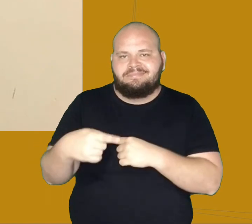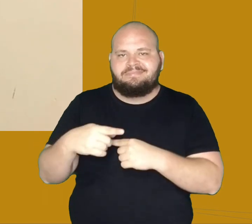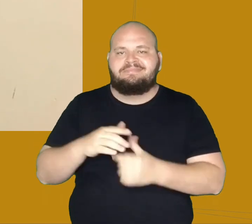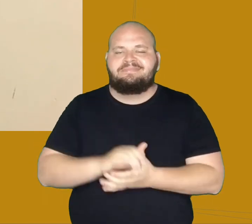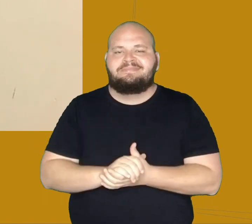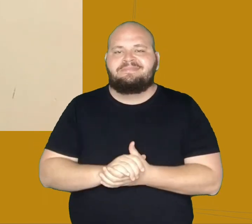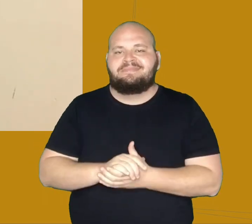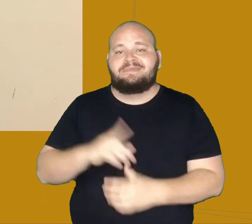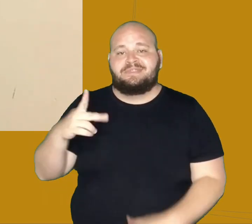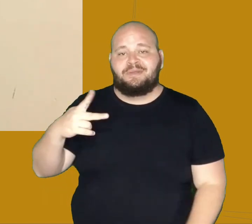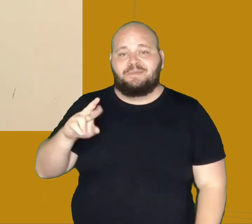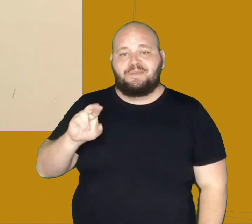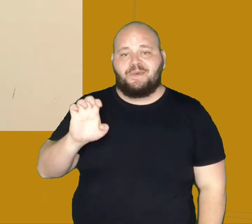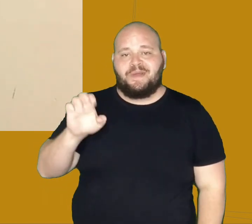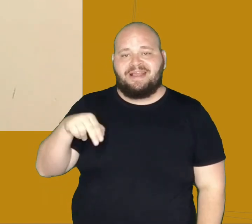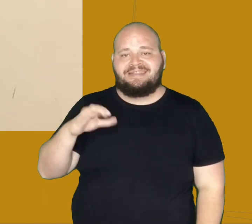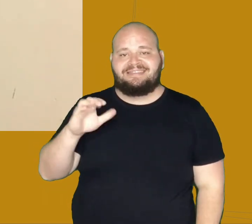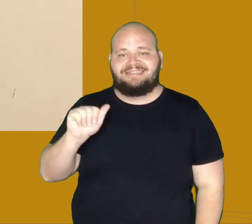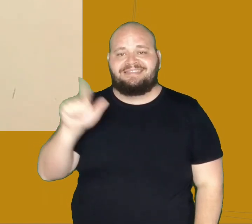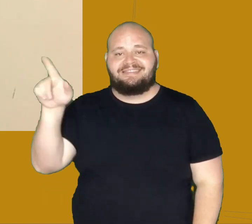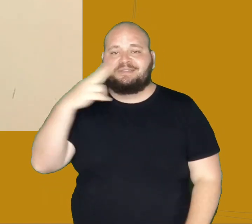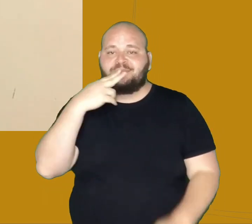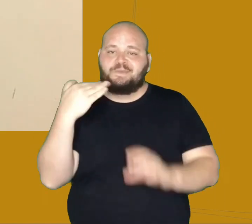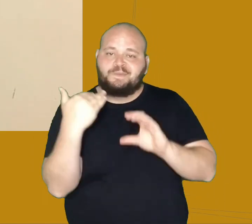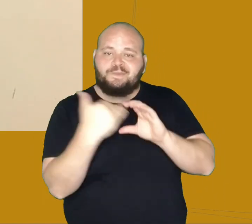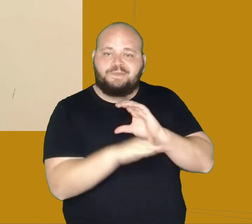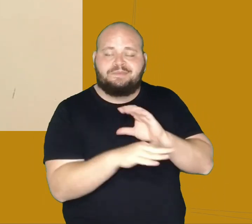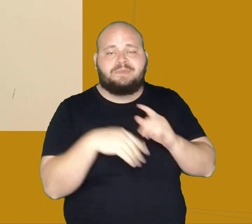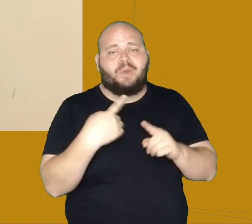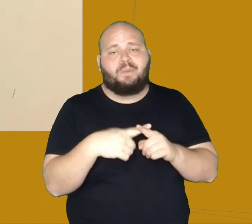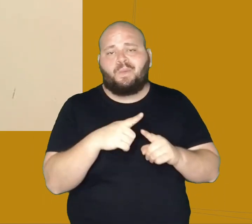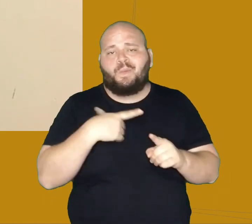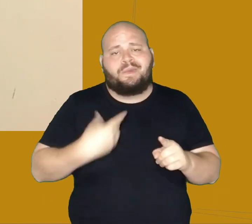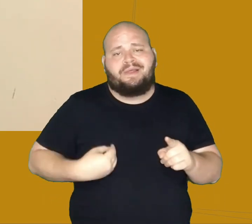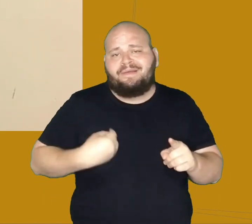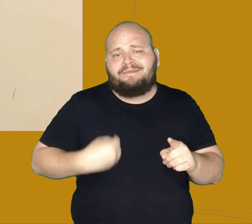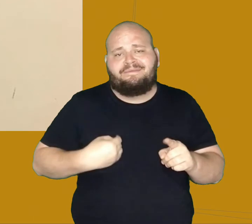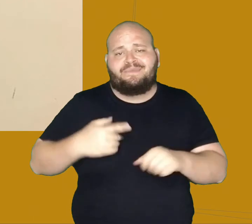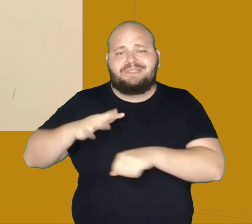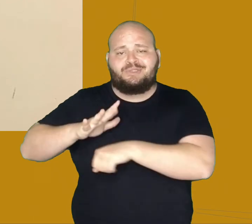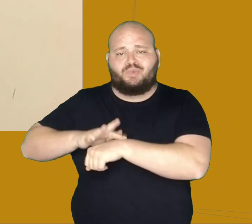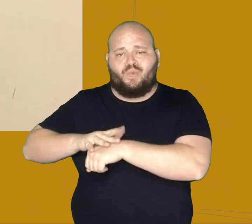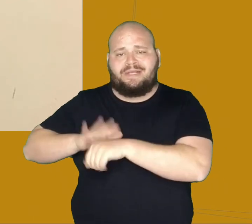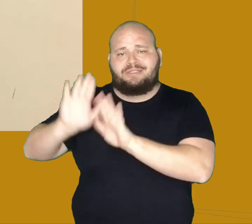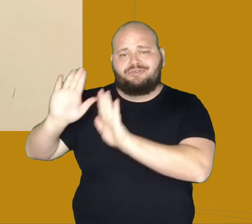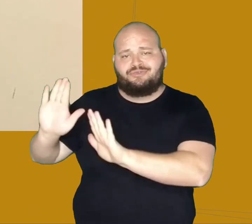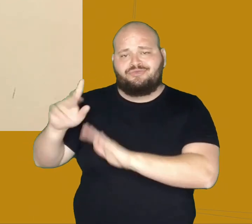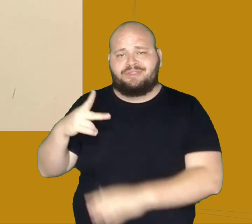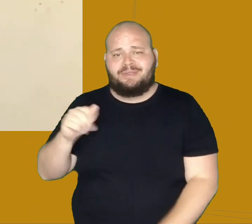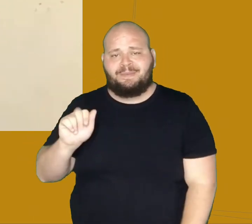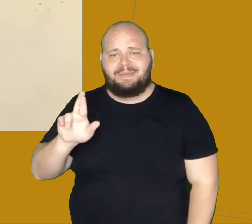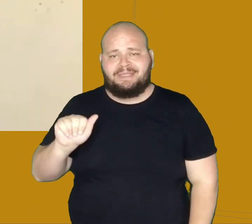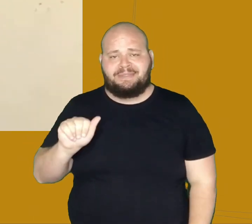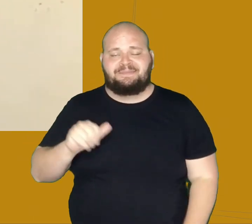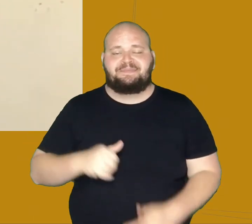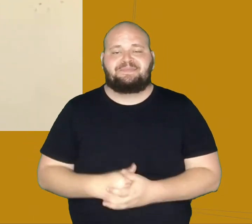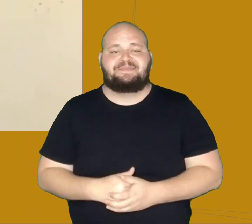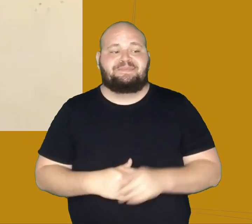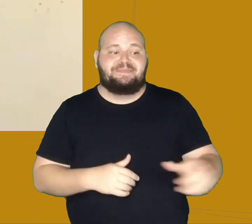desamparcado do Proença, pedindo de carta, uma vez que ele não pôde estar presente na cerimônia porque estava doente. O casamento ocorreu